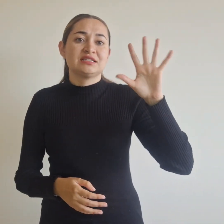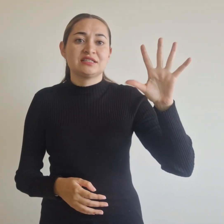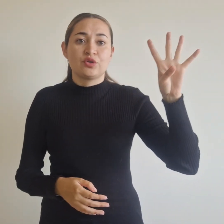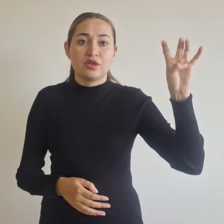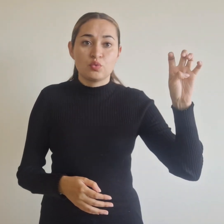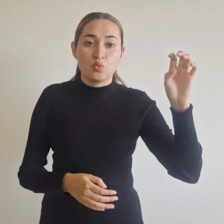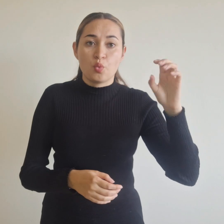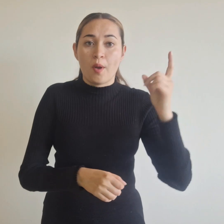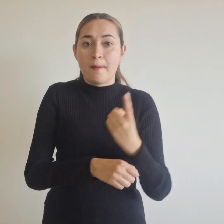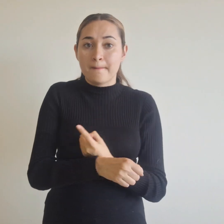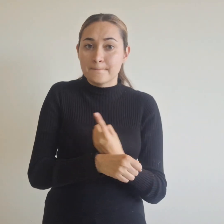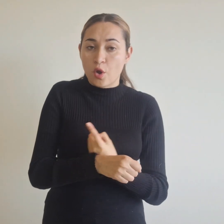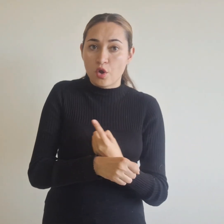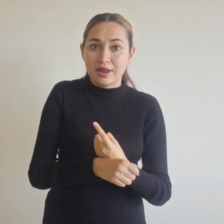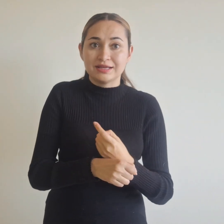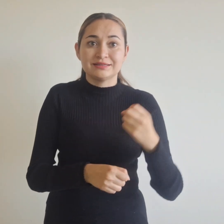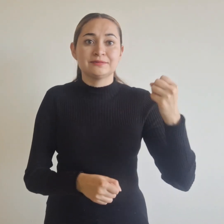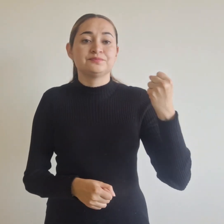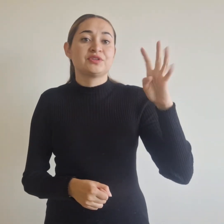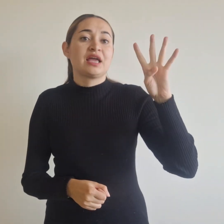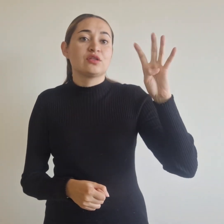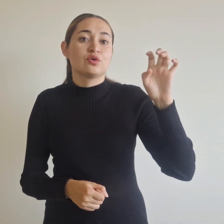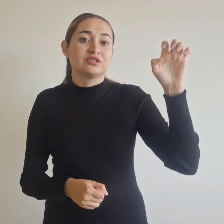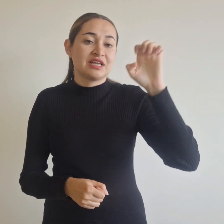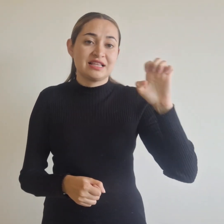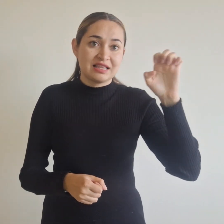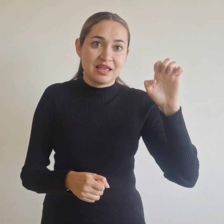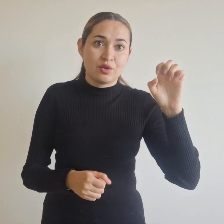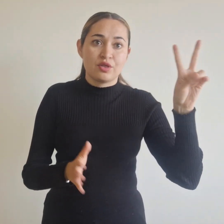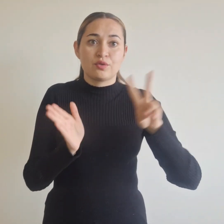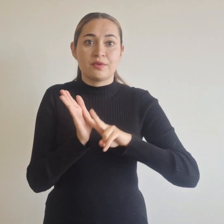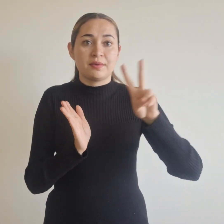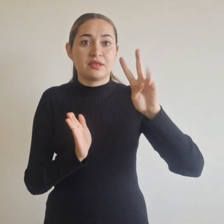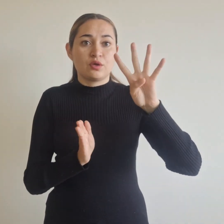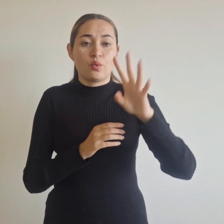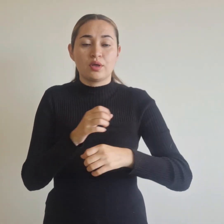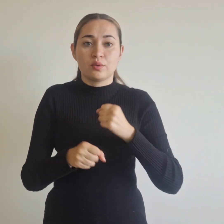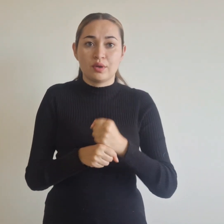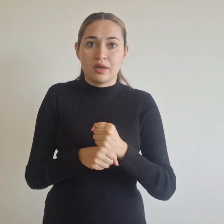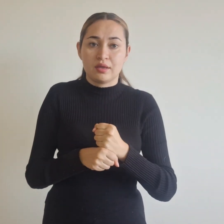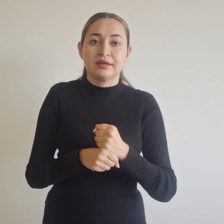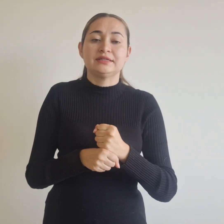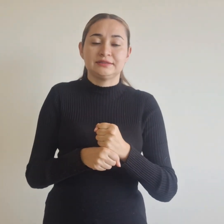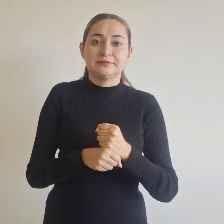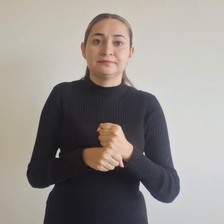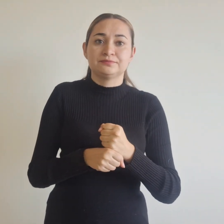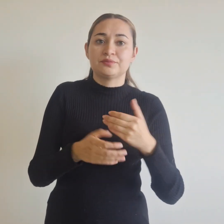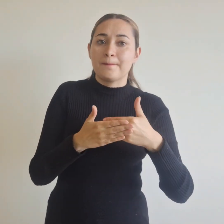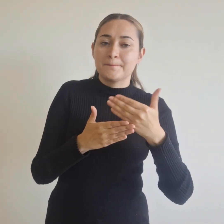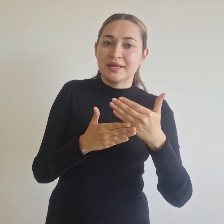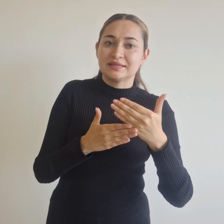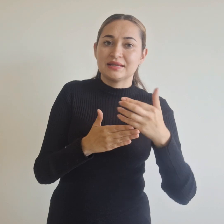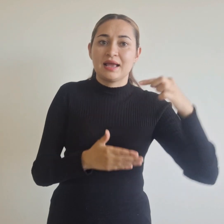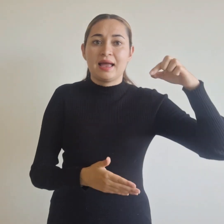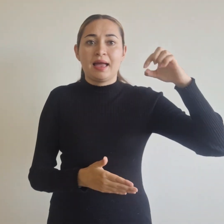de 2024 concluirá la suspensión temporal de la medida de pico y placa para vehículos particulares.